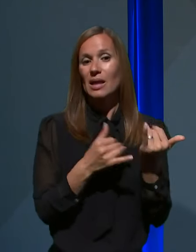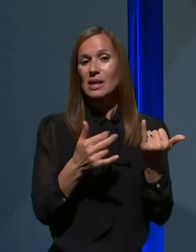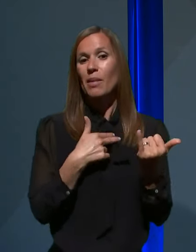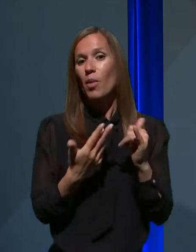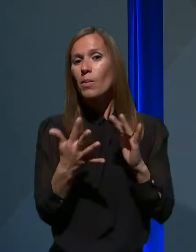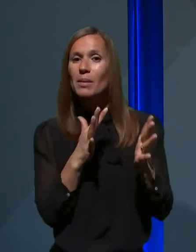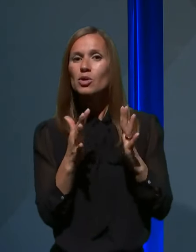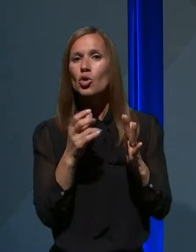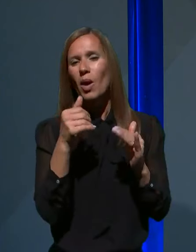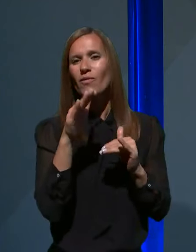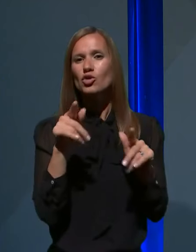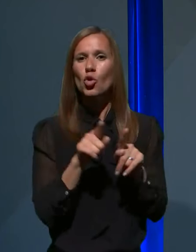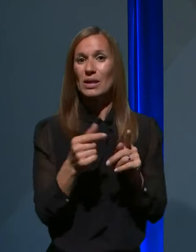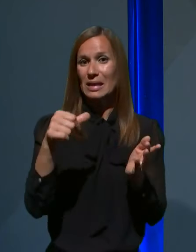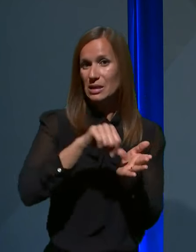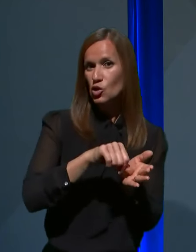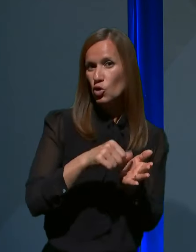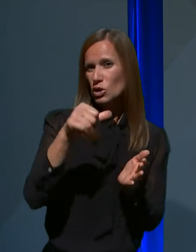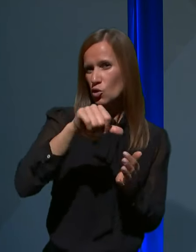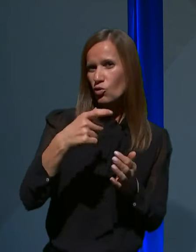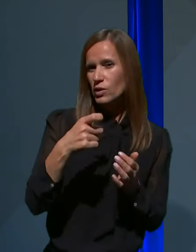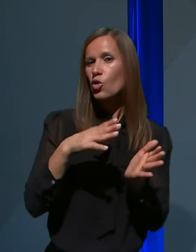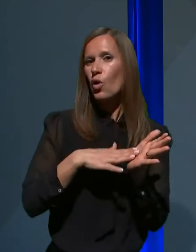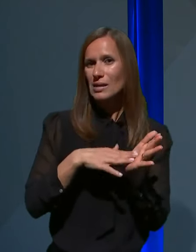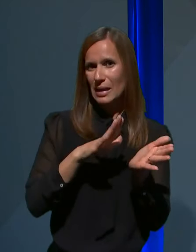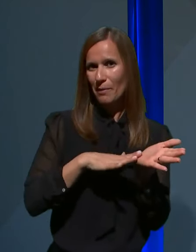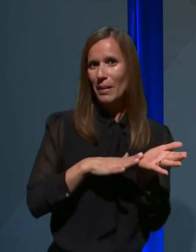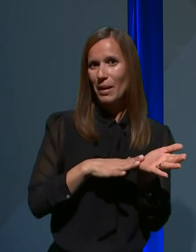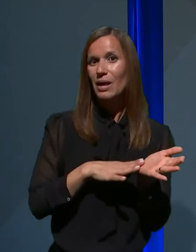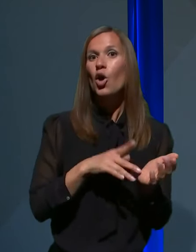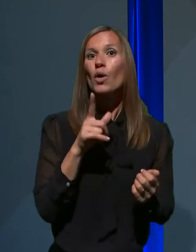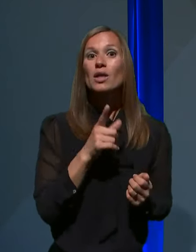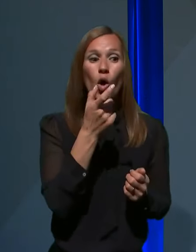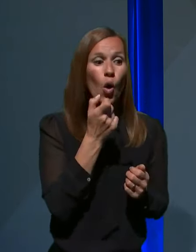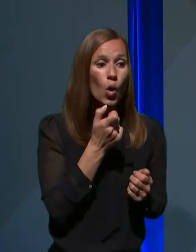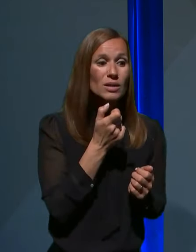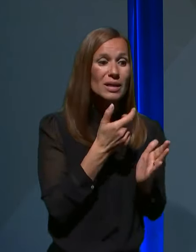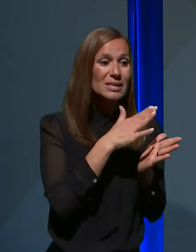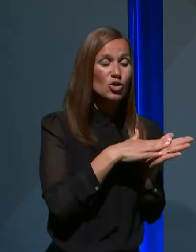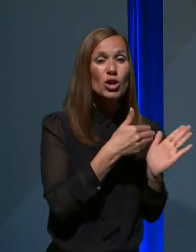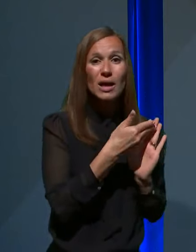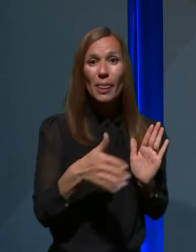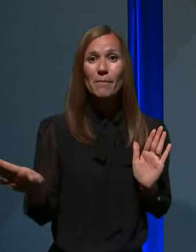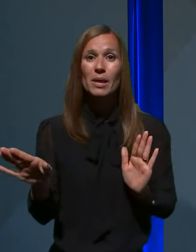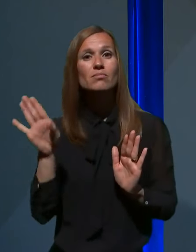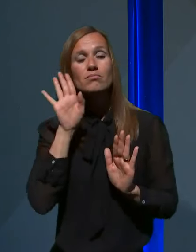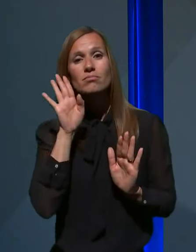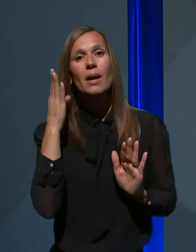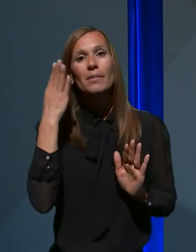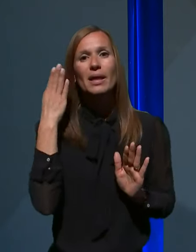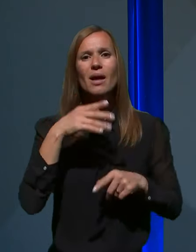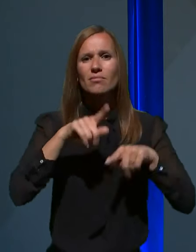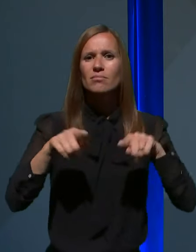1200 dokazanih primerov in veš čas od začetka epidemije poslušamo mnenja raznih strokonjakov,